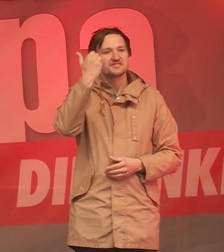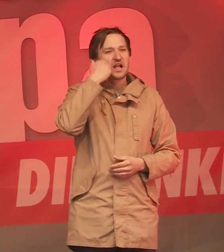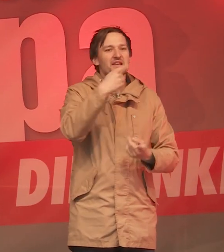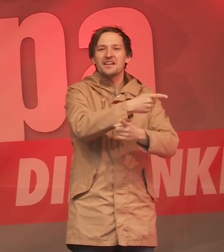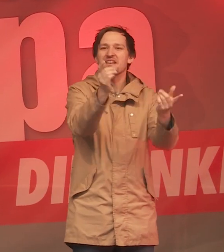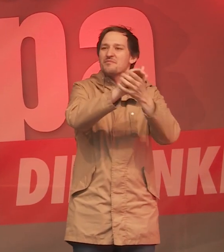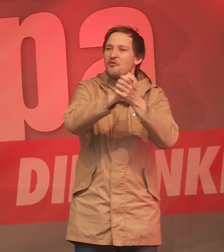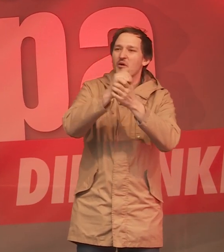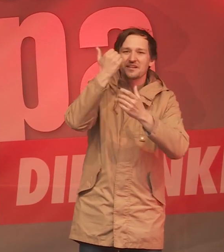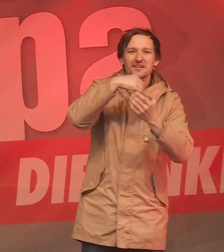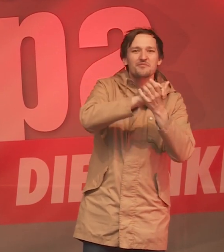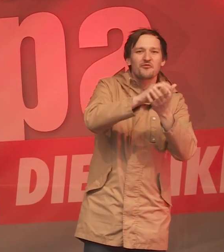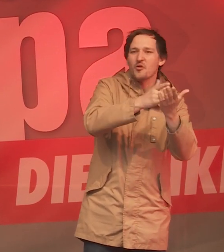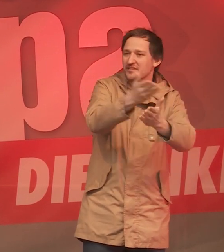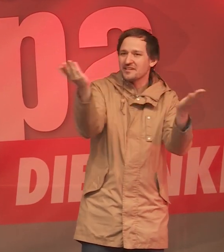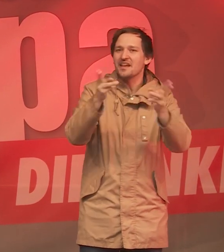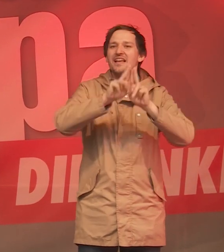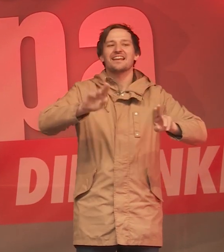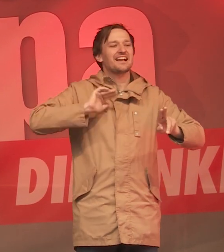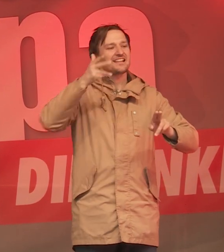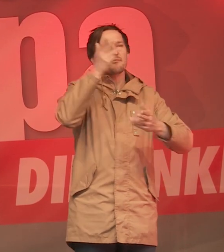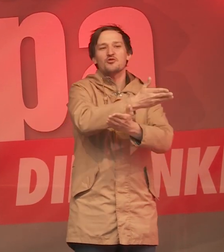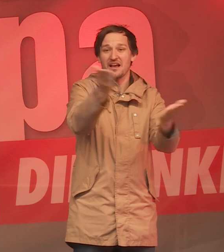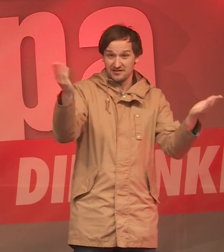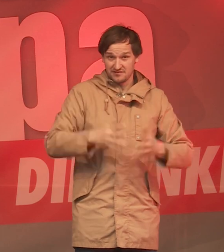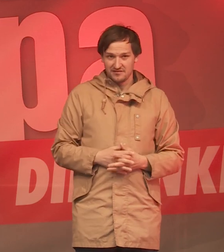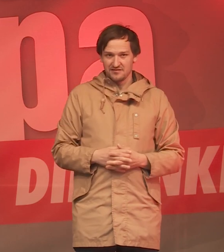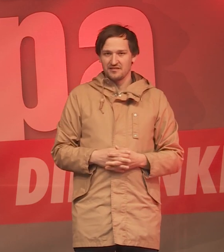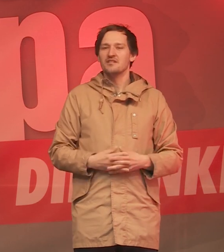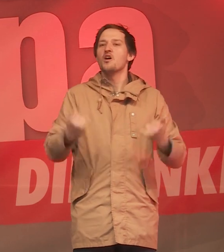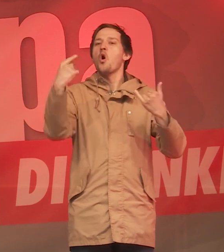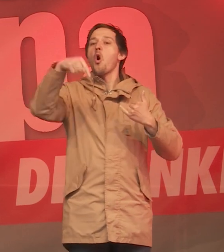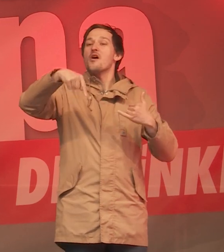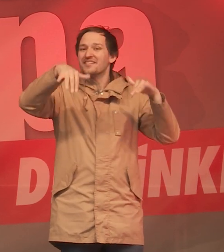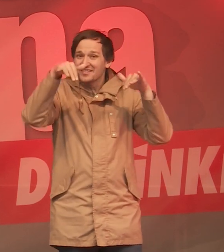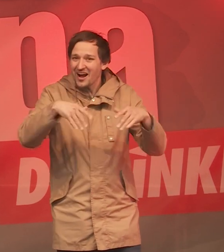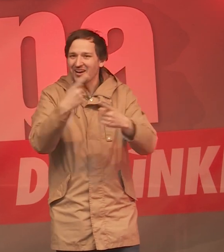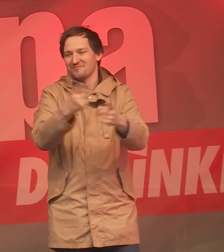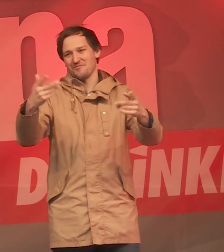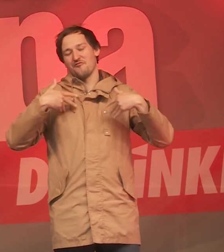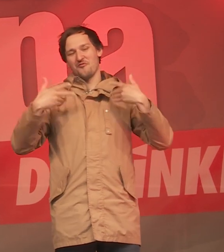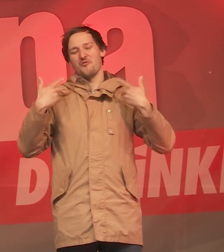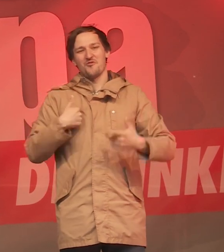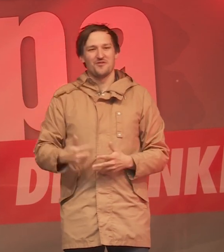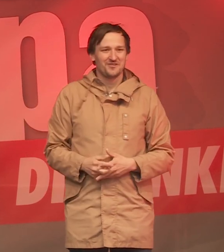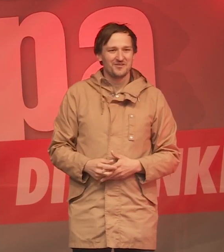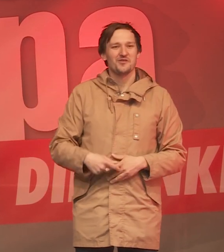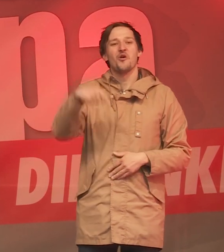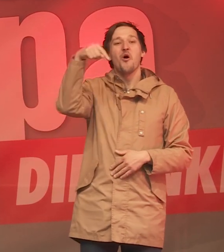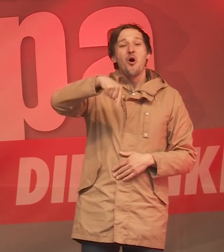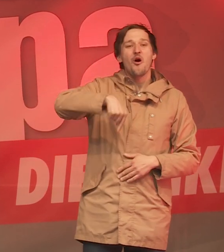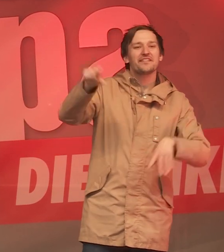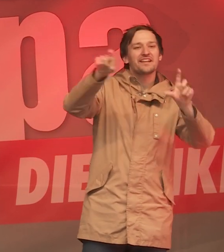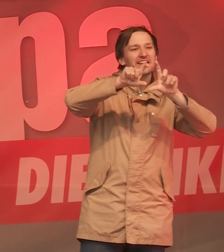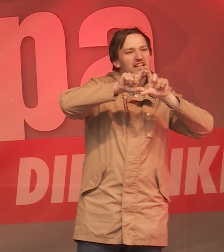Liebe Freundinnen und Freunde, sehr geehrte Damen und Herren, ich freue mich sehr, dass Sie heute hier sind. Ich freue mich, dass wir uns heute mit